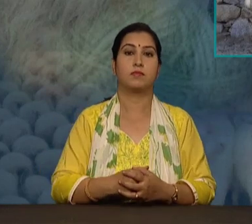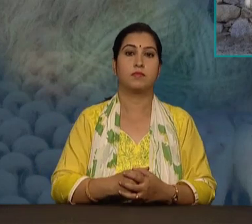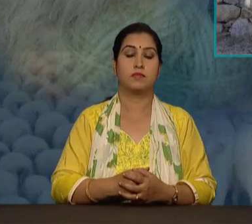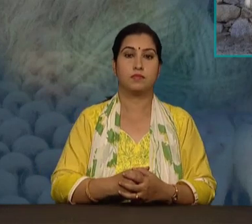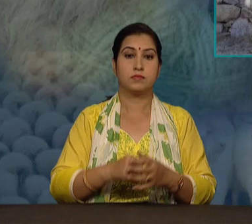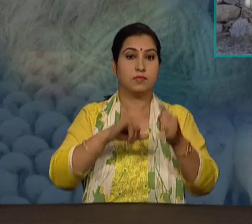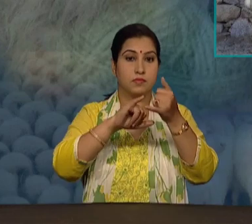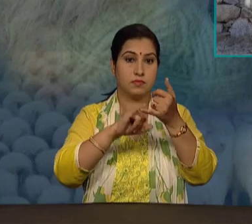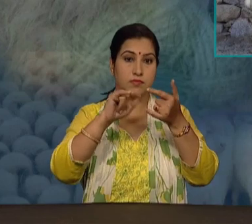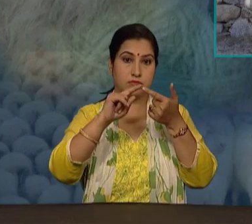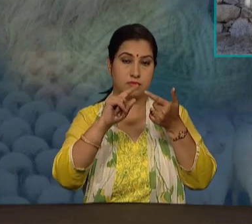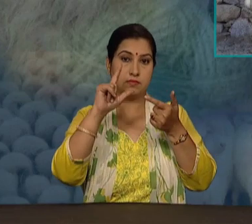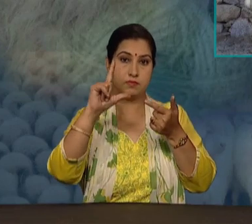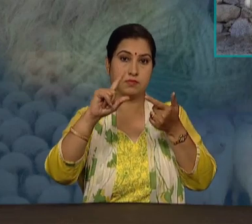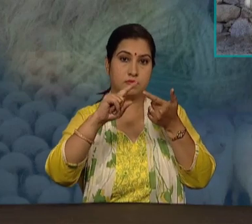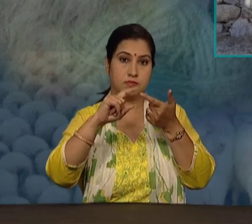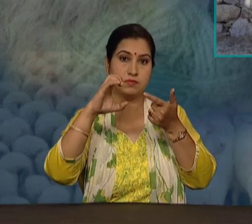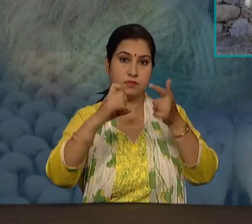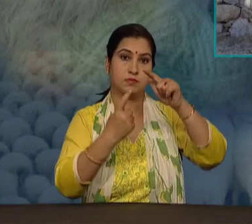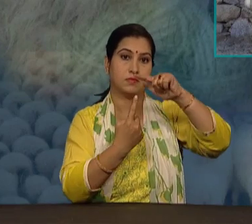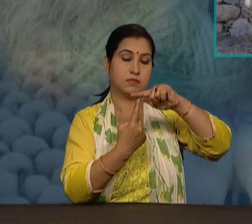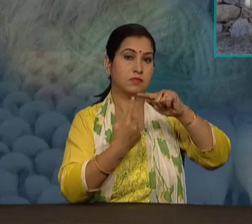वरनात्मक प्रजिनन कहलाती है